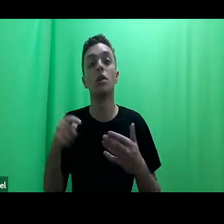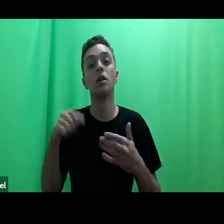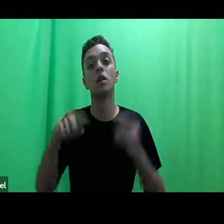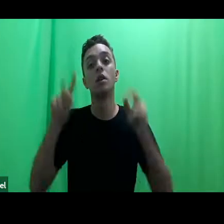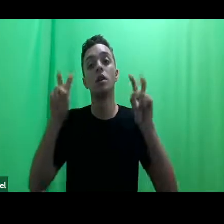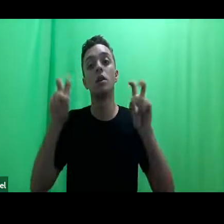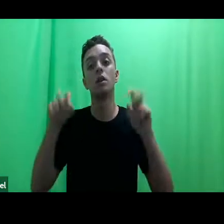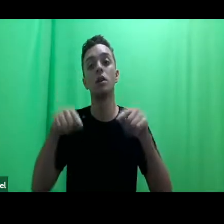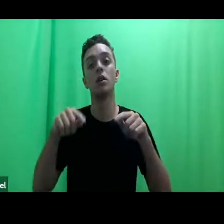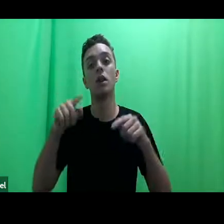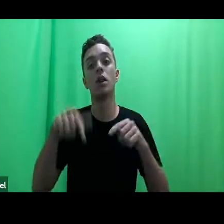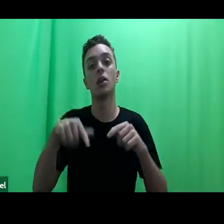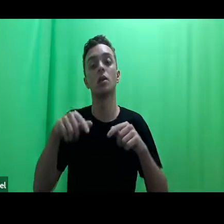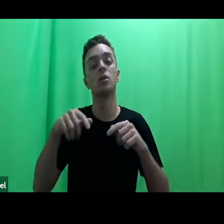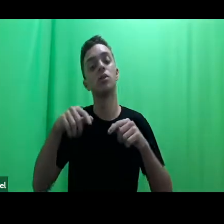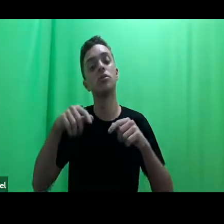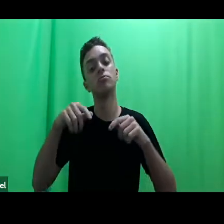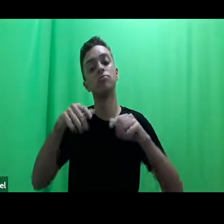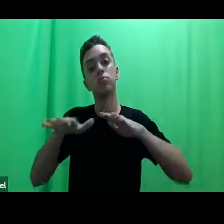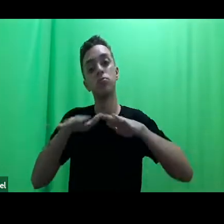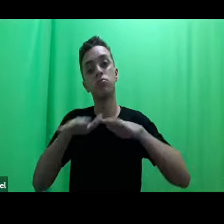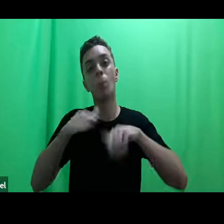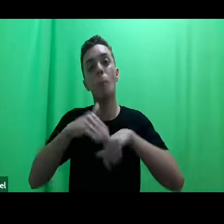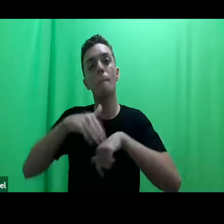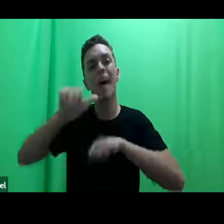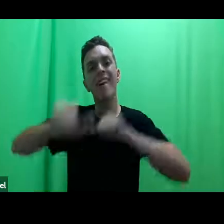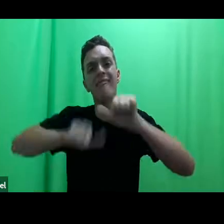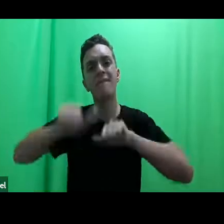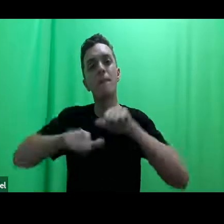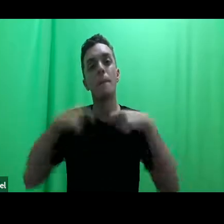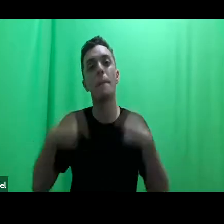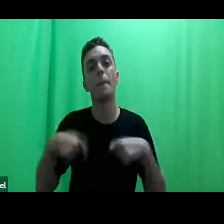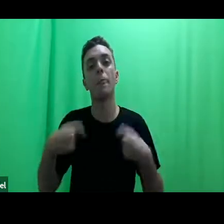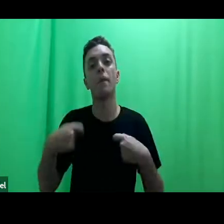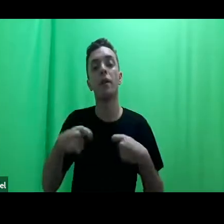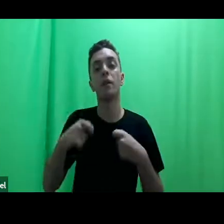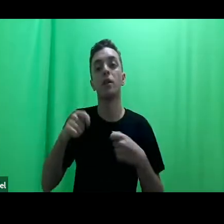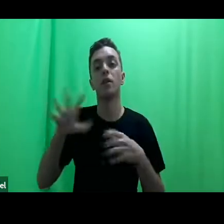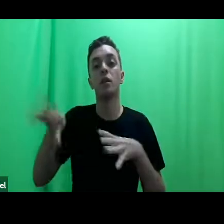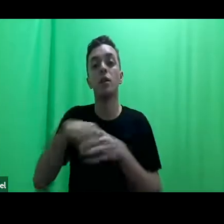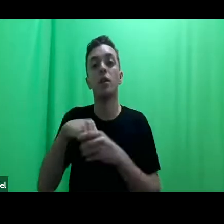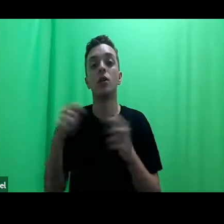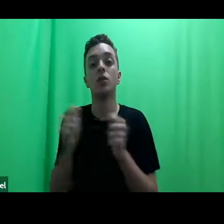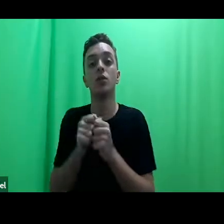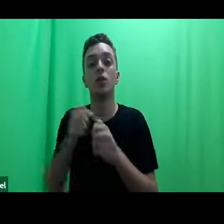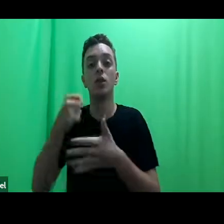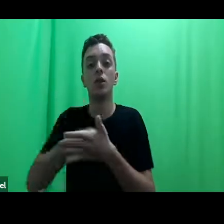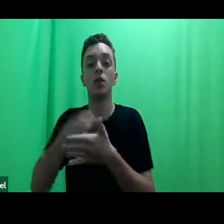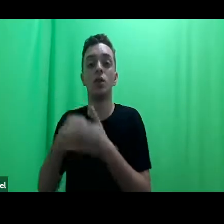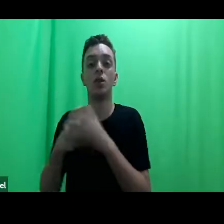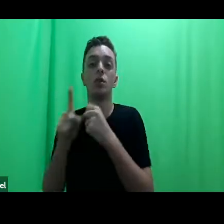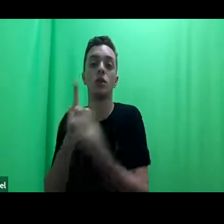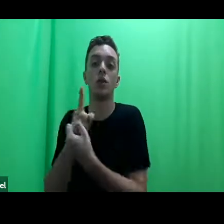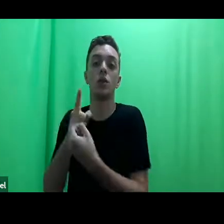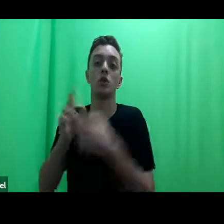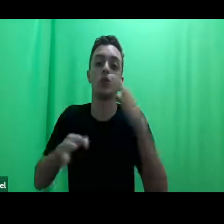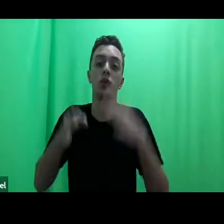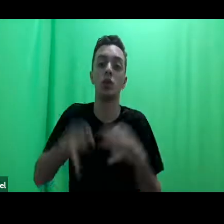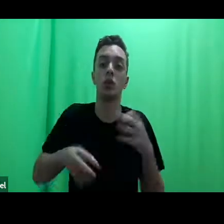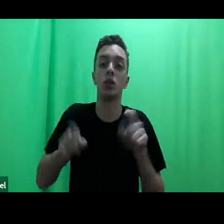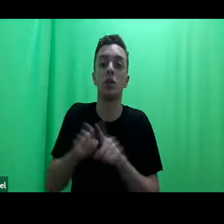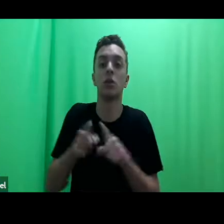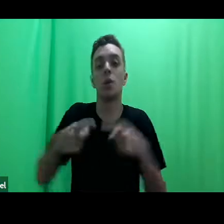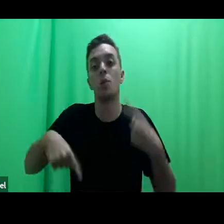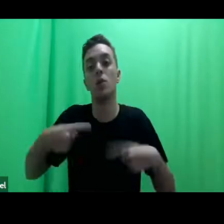essa mobilização, para ser mais transformadora, ela deve articular uma mobilização social, jurídica e política dos direitos